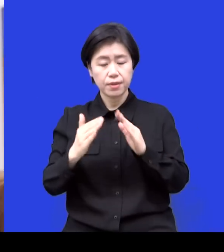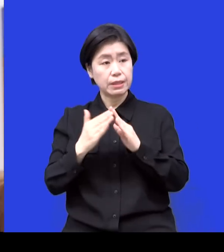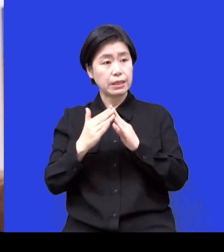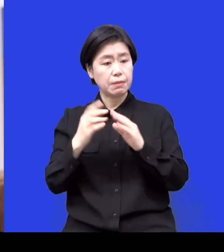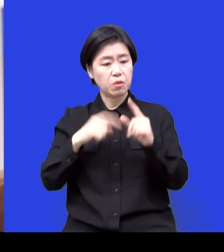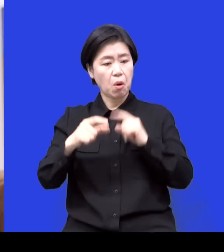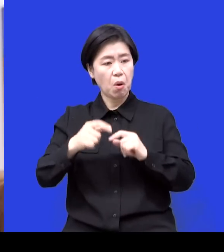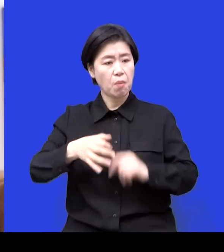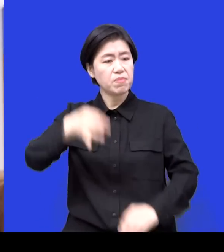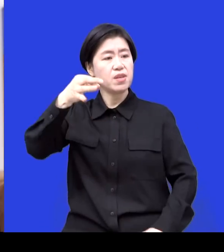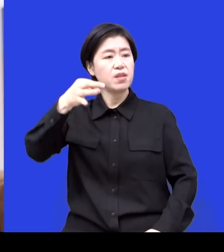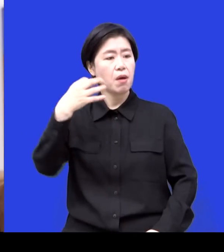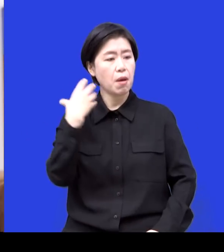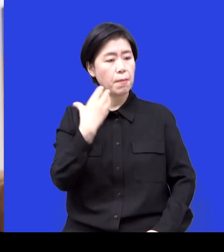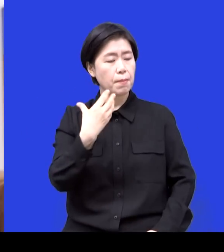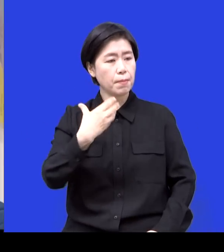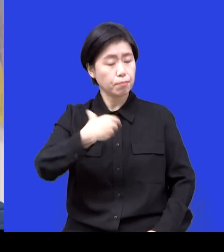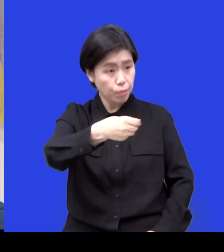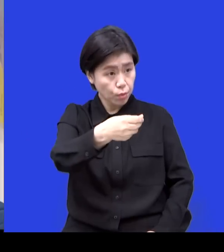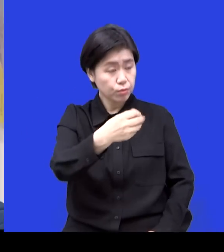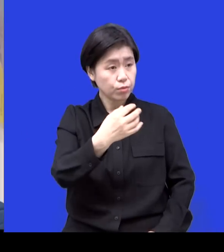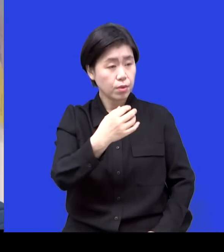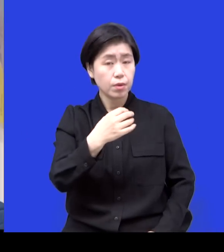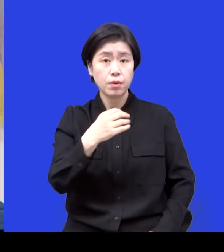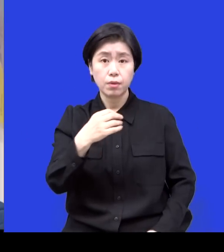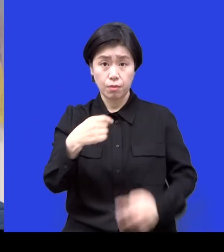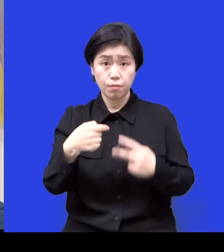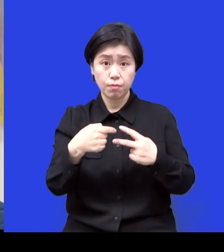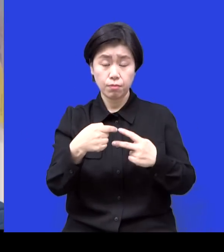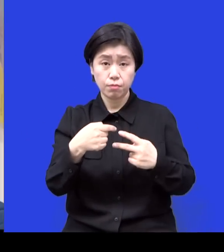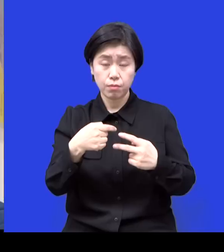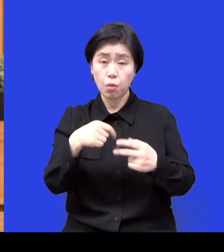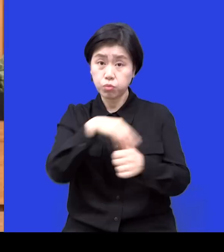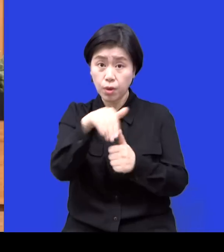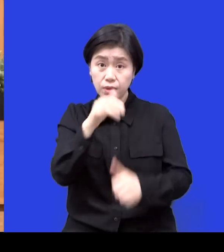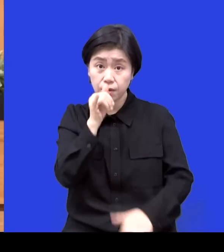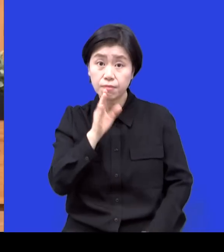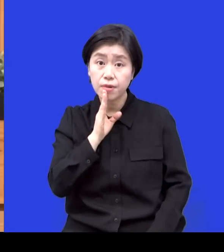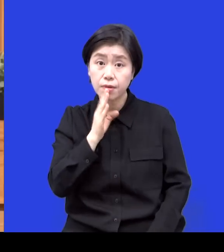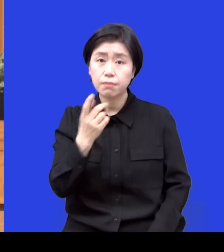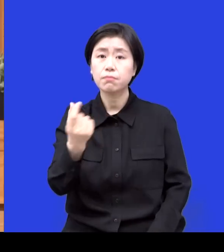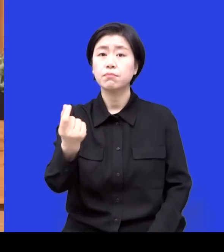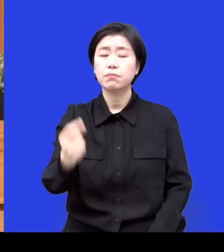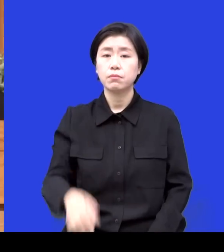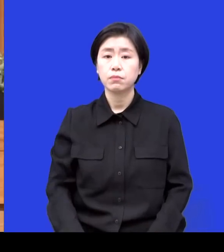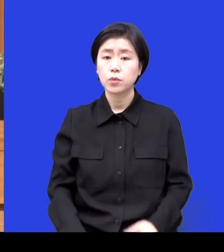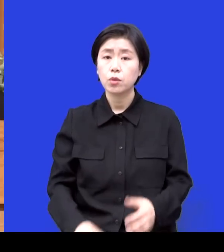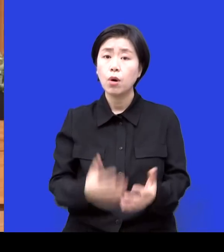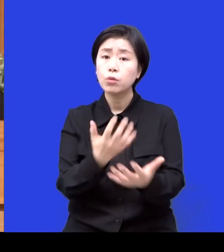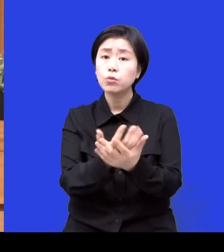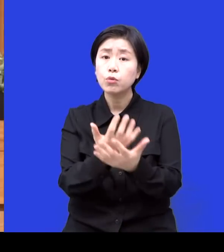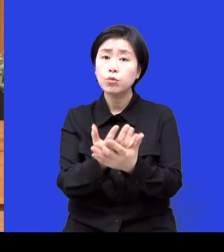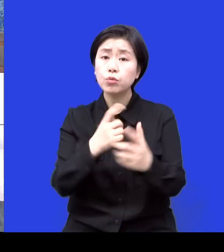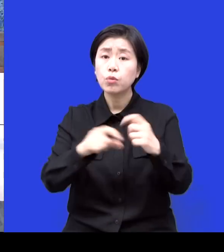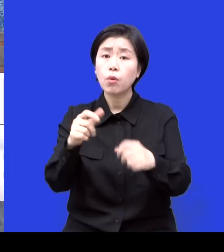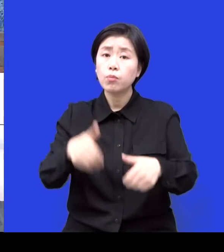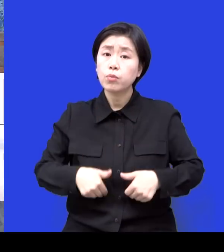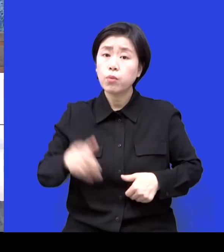뭐 이런 식이 되겠네요. 뭐 그런 경우도 있고요. 서류 자체가 달라요. 필요하죠? 서류가? 계약을 아이들이 퇴소한